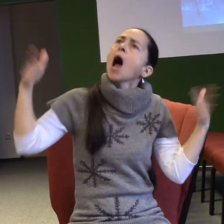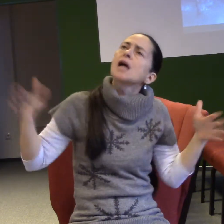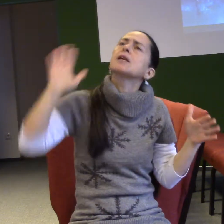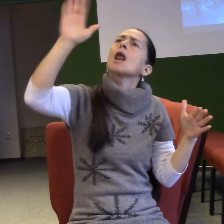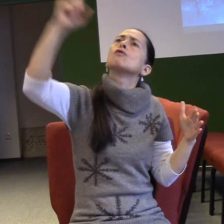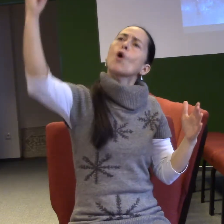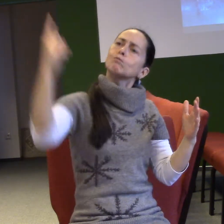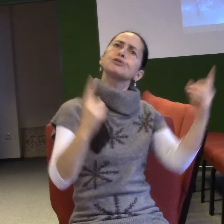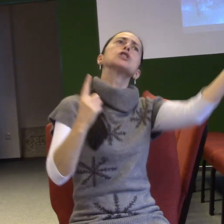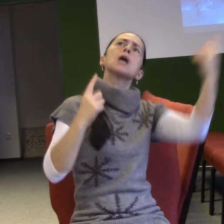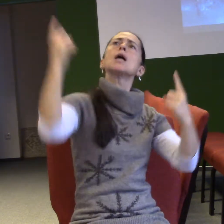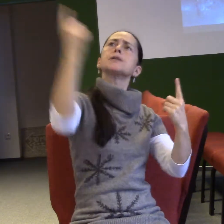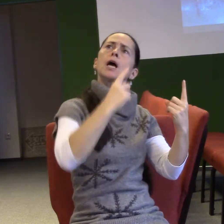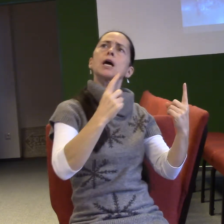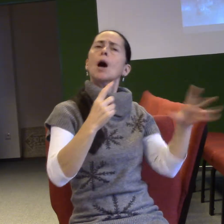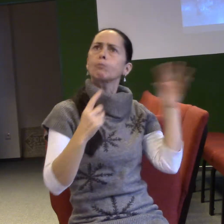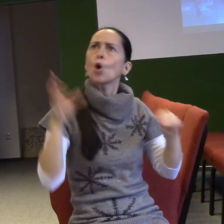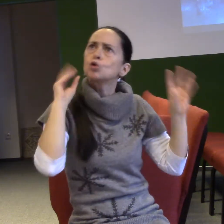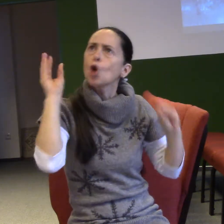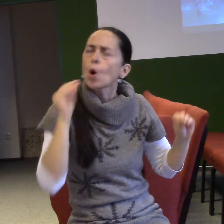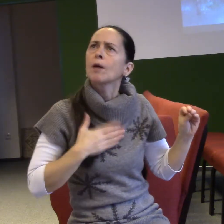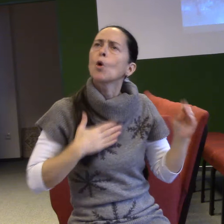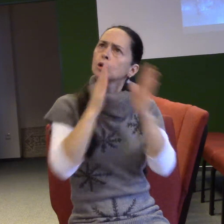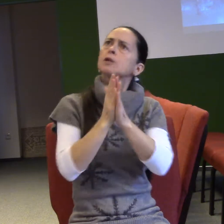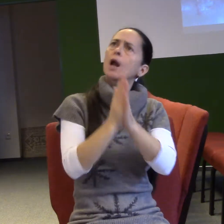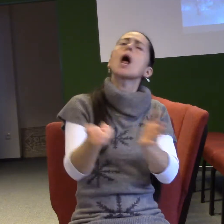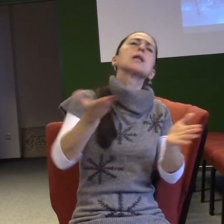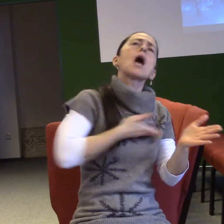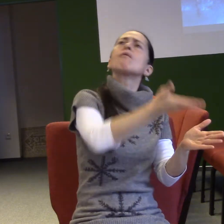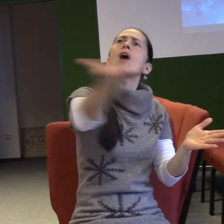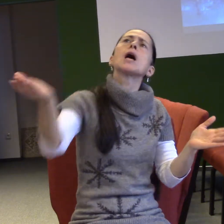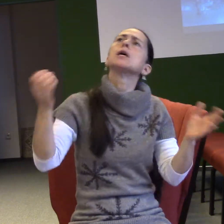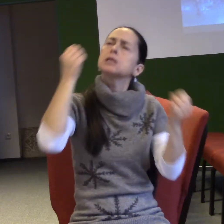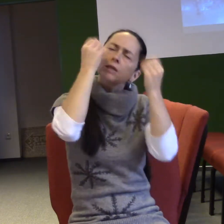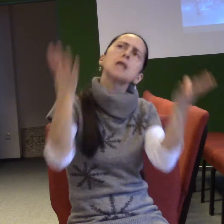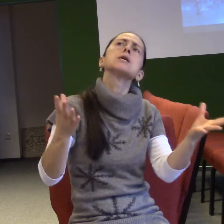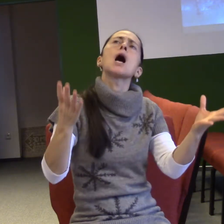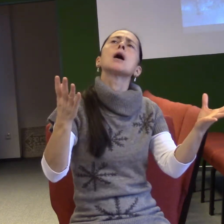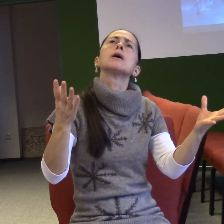a vyslýchají naše modlitby a dávají nadpřírozené zázraky do tohoto světa? A tak jsem si říkal,